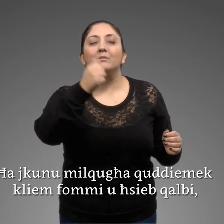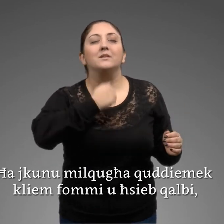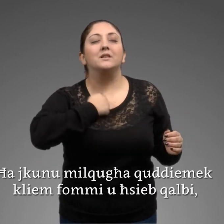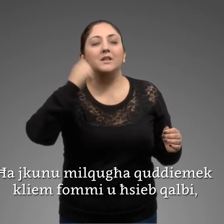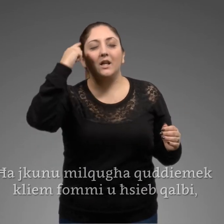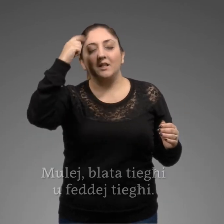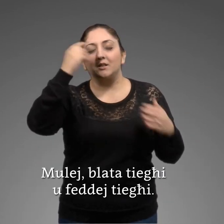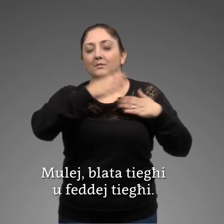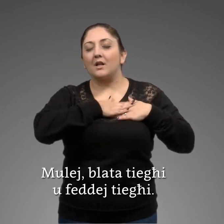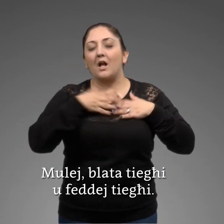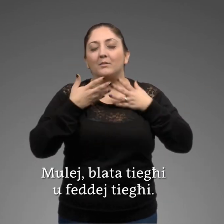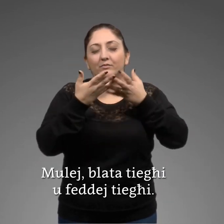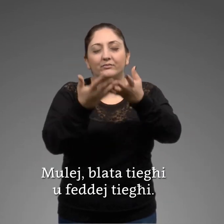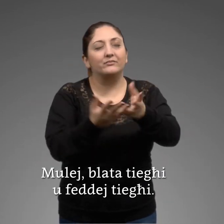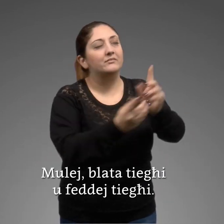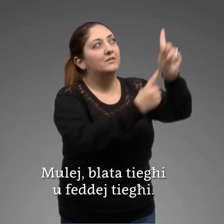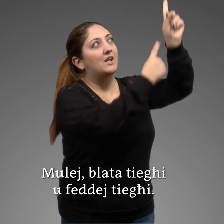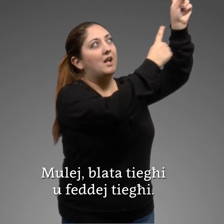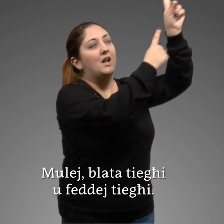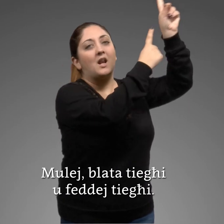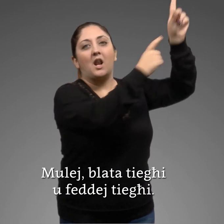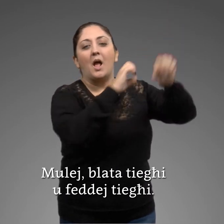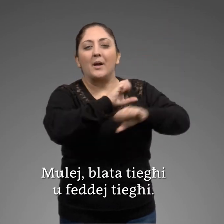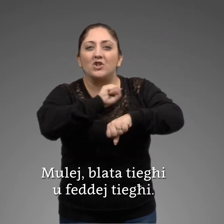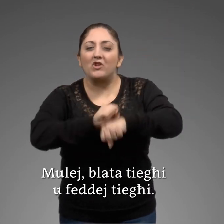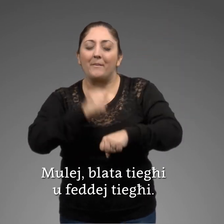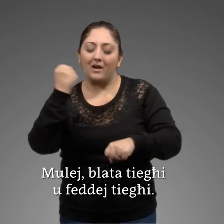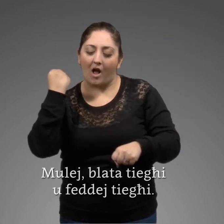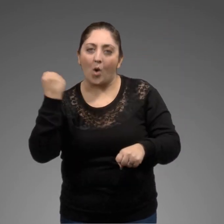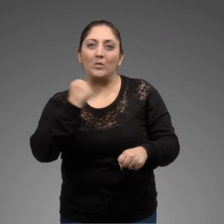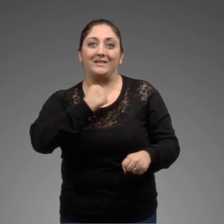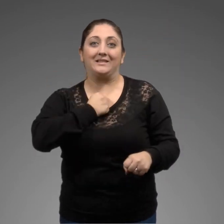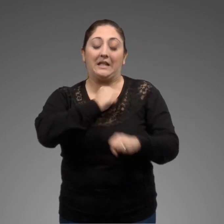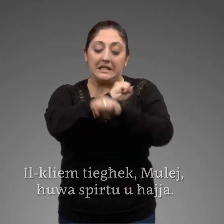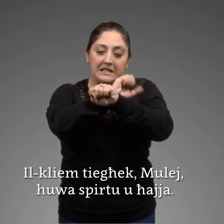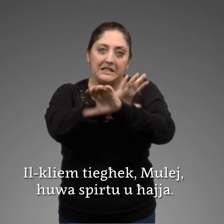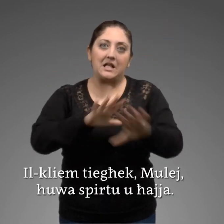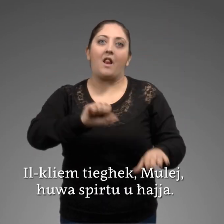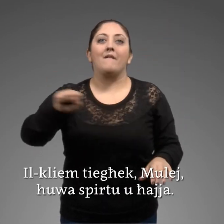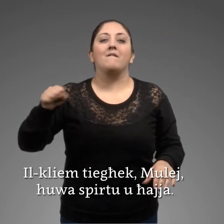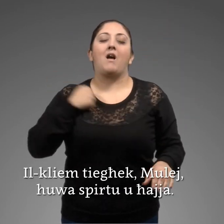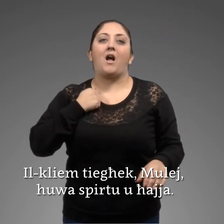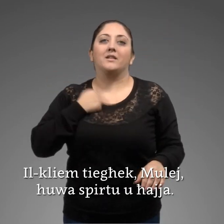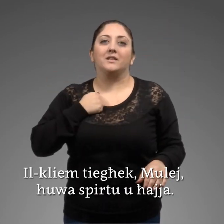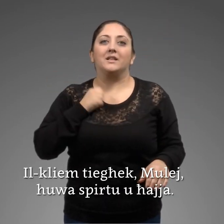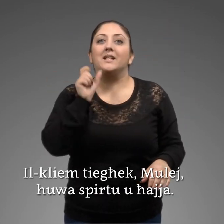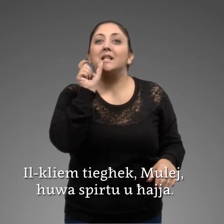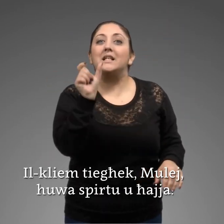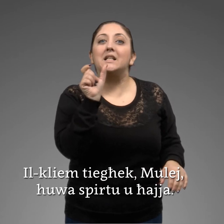qalbi mulej blata tijaj u feddej tijaj Il-klim tijak mulej u